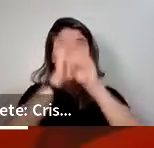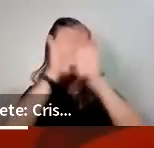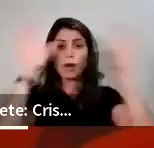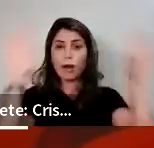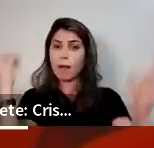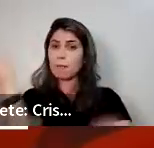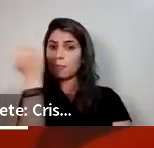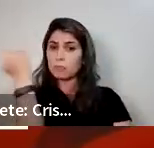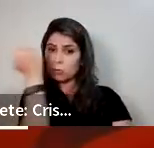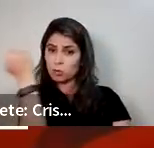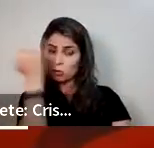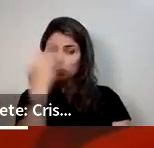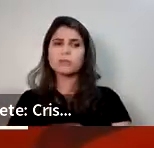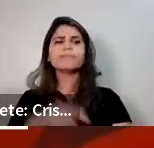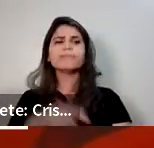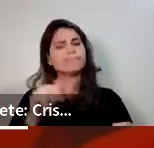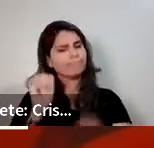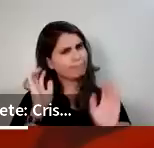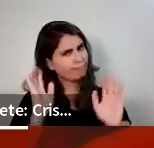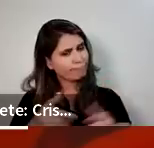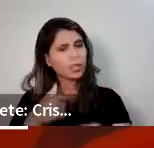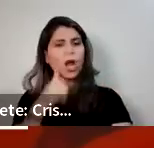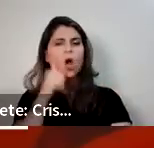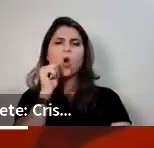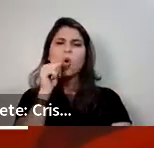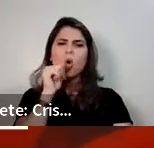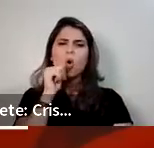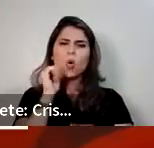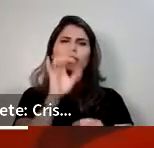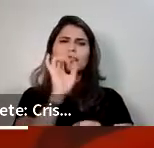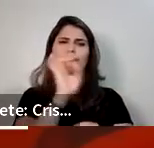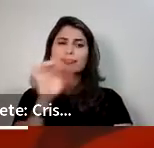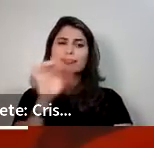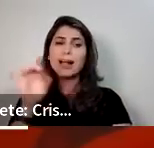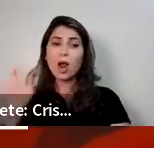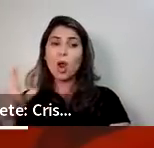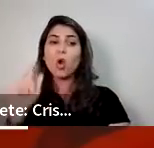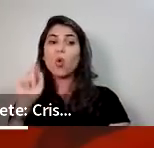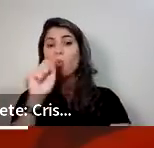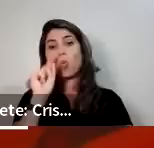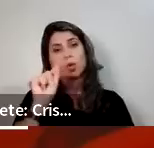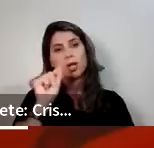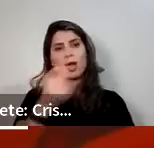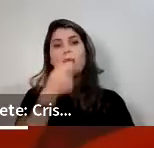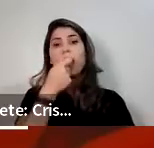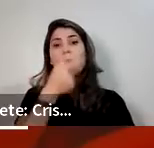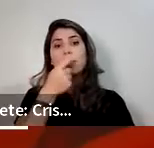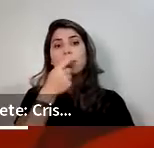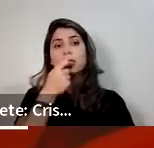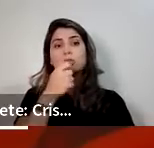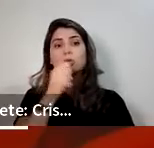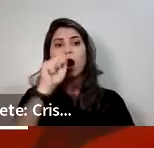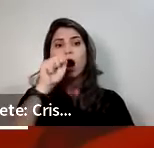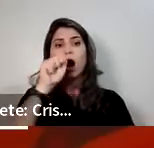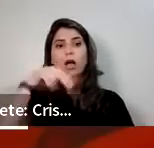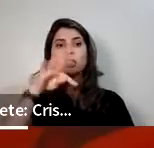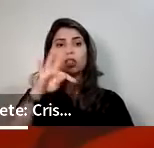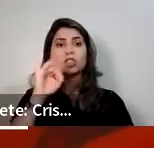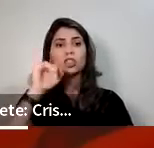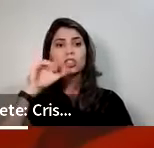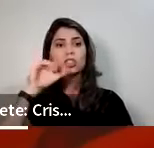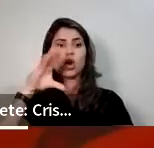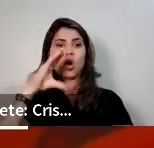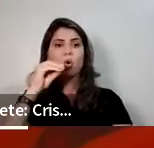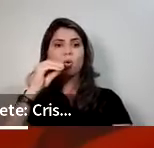Muitas mulheres fazem o uso de anticoncepcionais. medicamentos, Então, existe uma